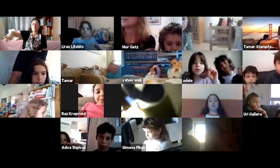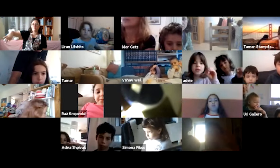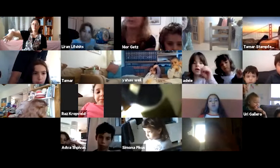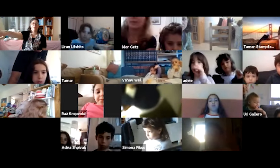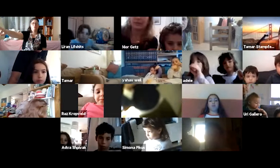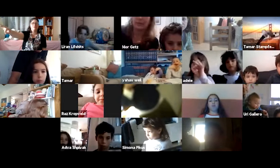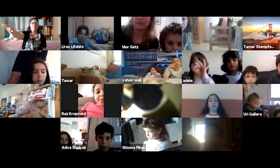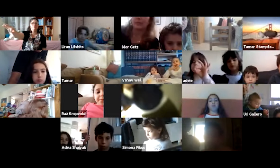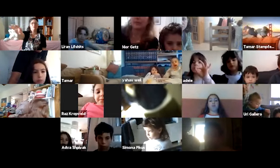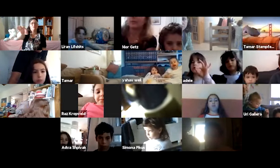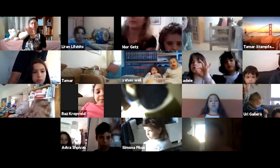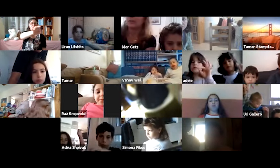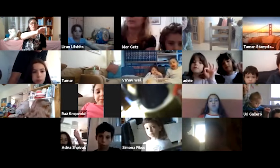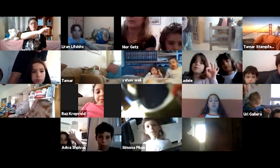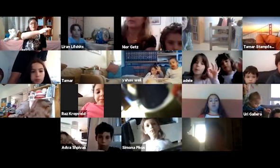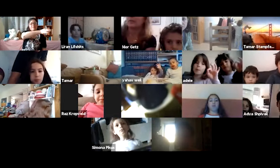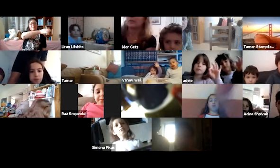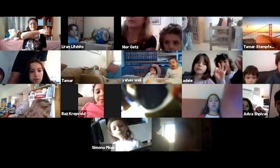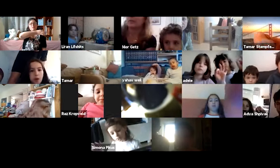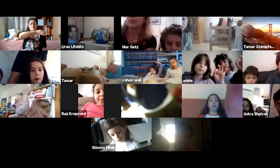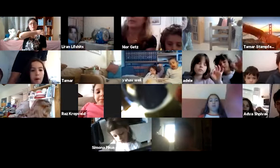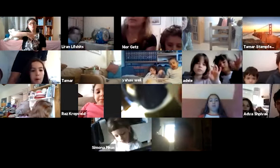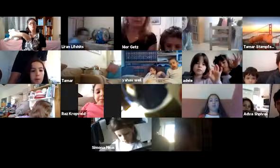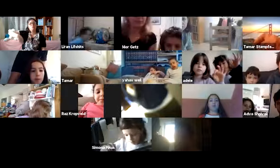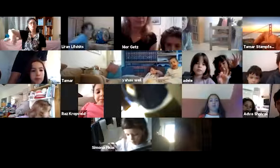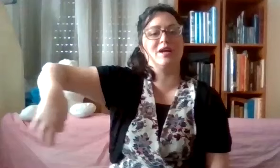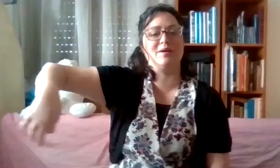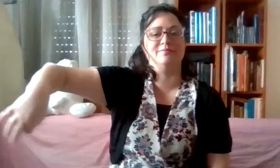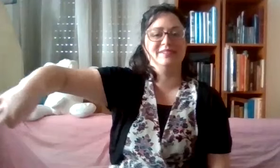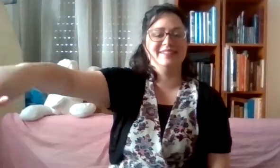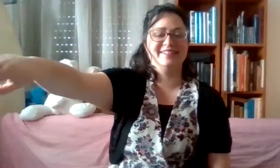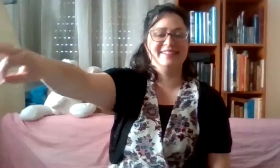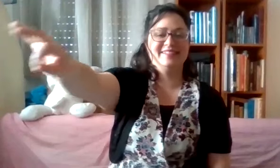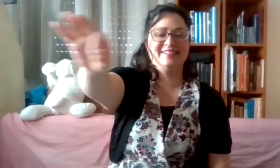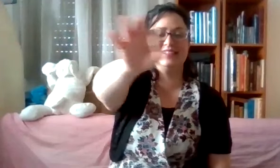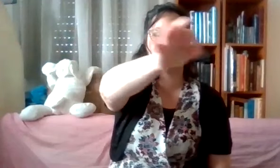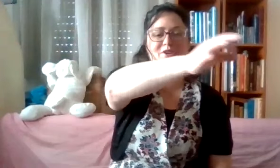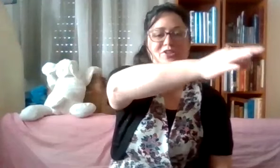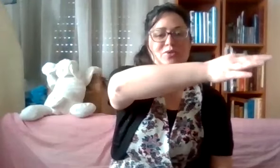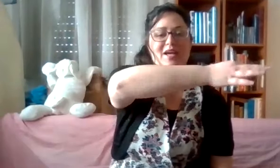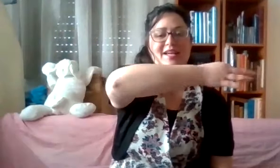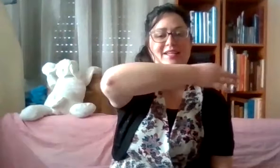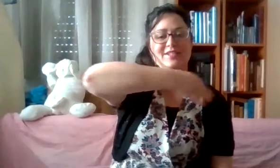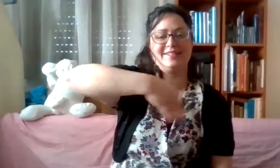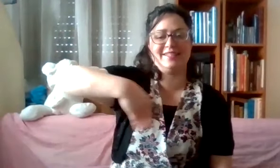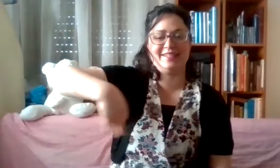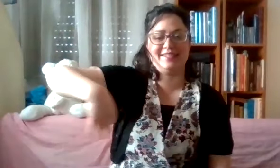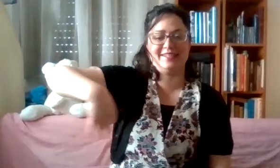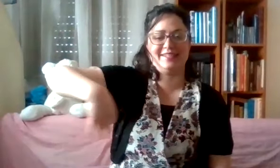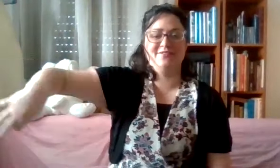בעיגול גדול, גדול, גדול, גדול. כי אני רוצה לכלול את כולם. את כל השולחן של הסדר. ואת